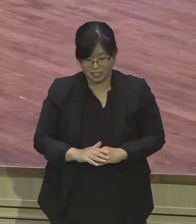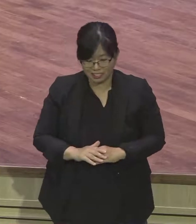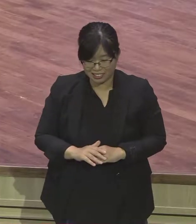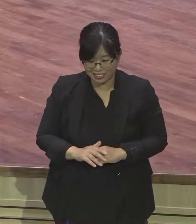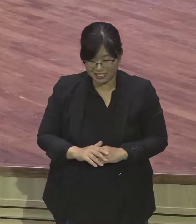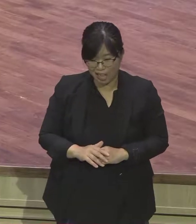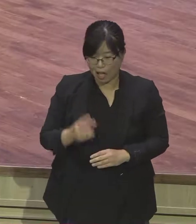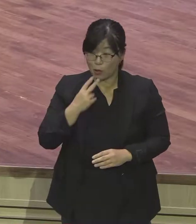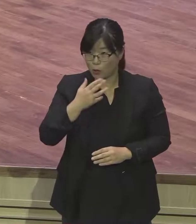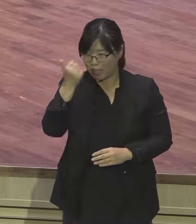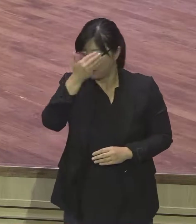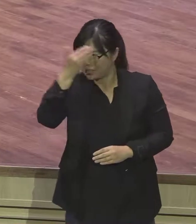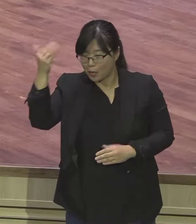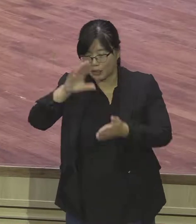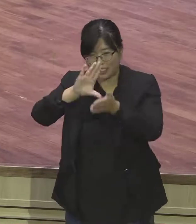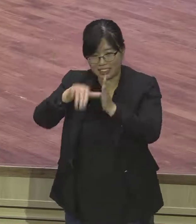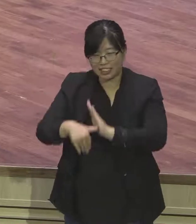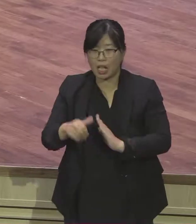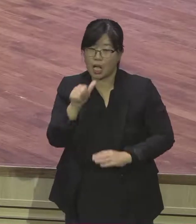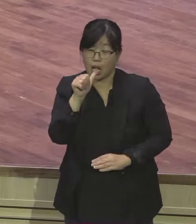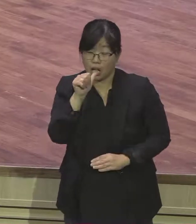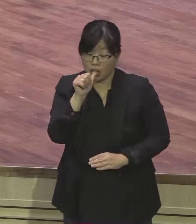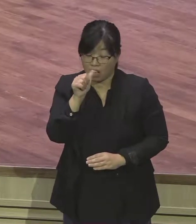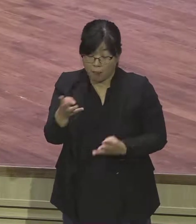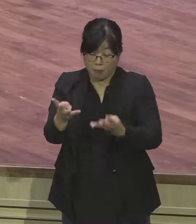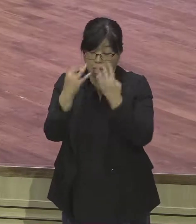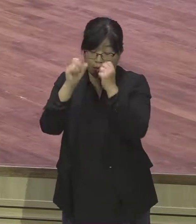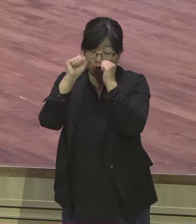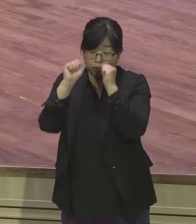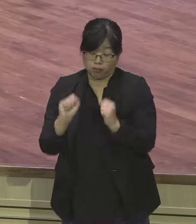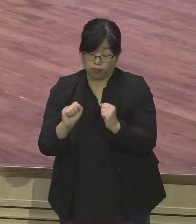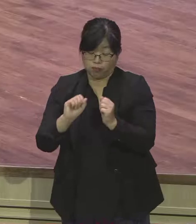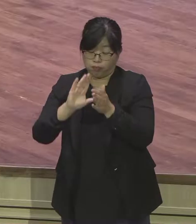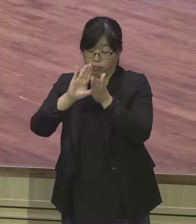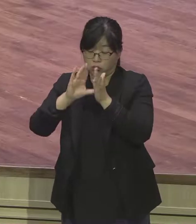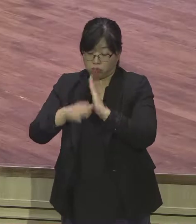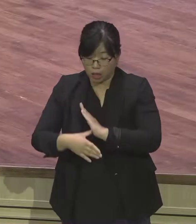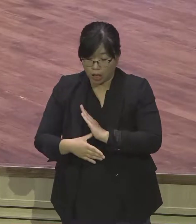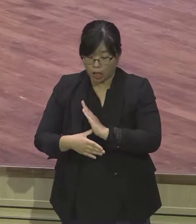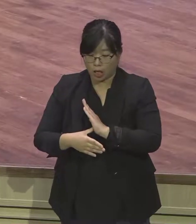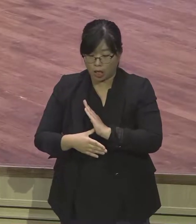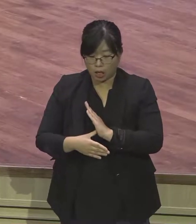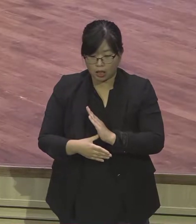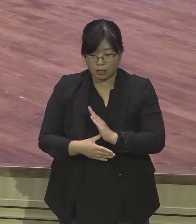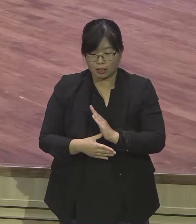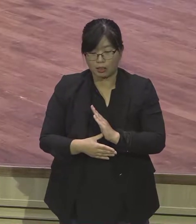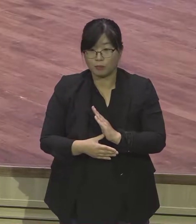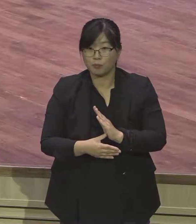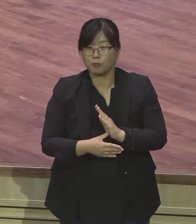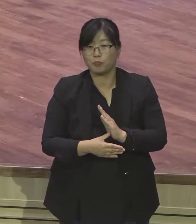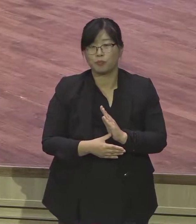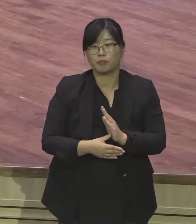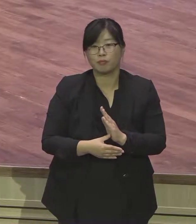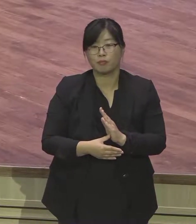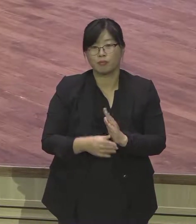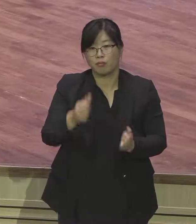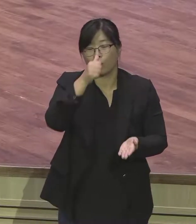꿈을 꾸는 데 말이야 고민할 때 그때 뭐랍니까 해석은 하나님께 있지 아니하니까